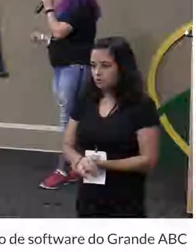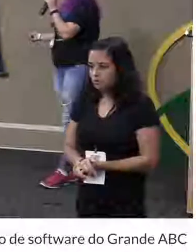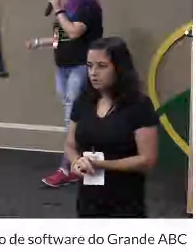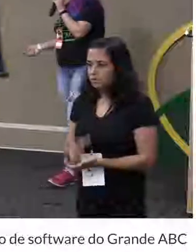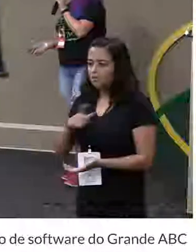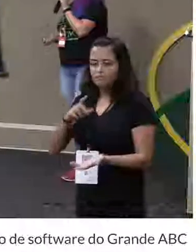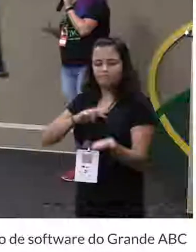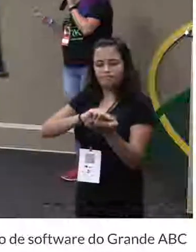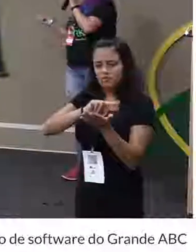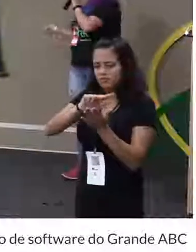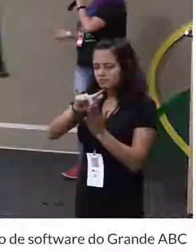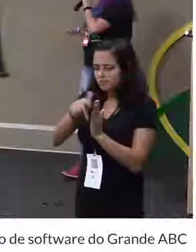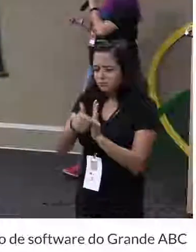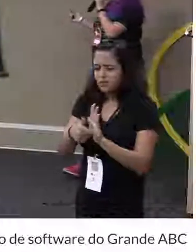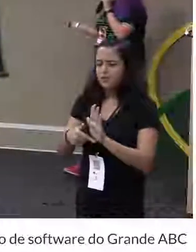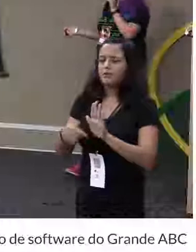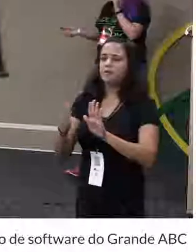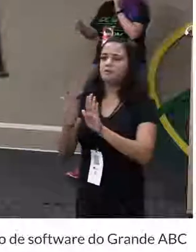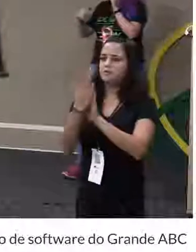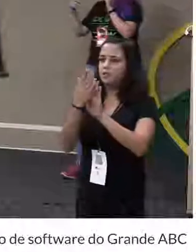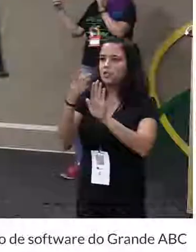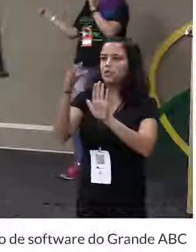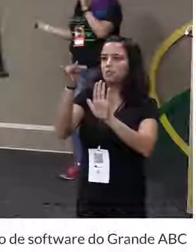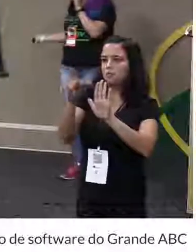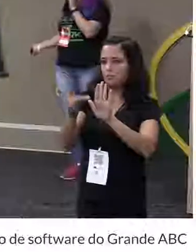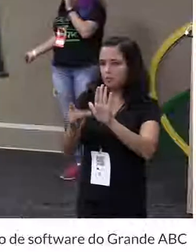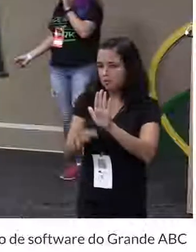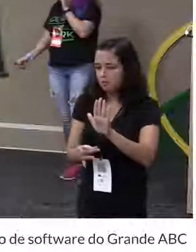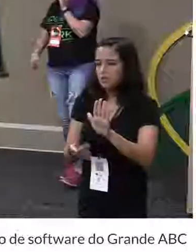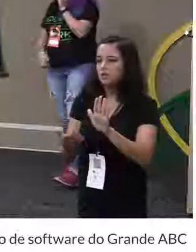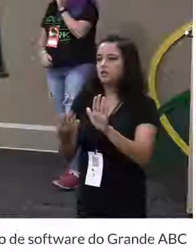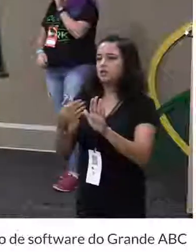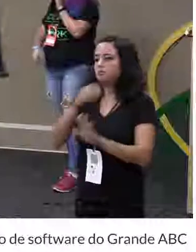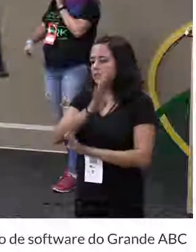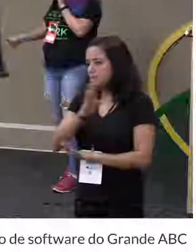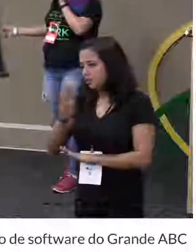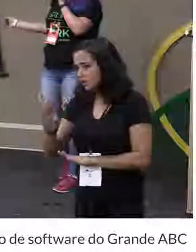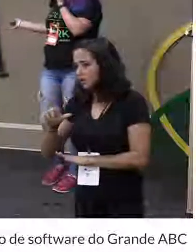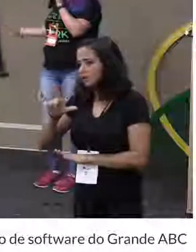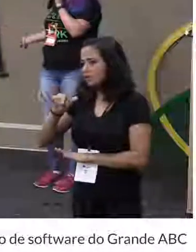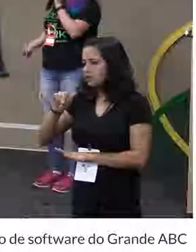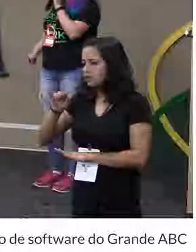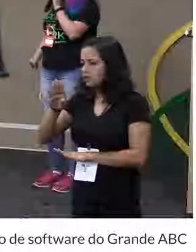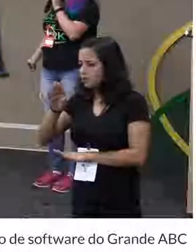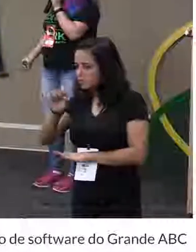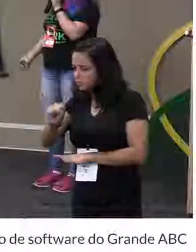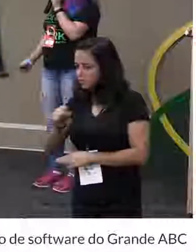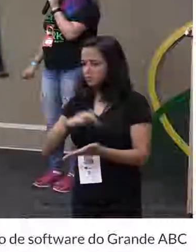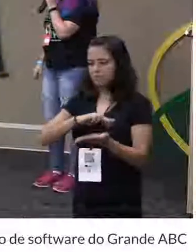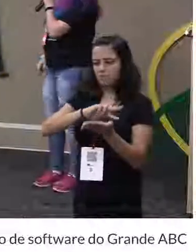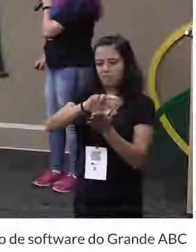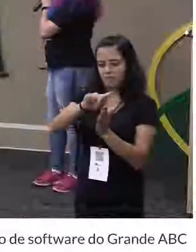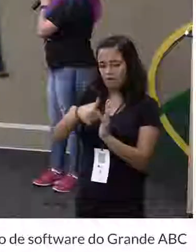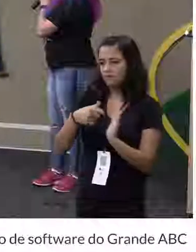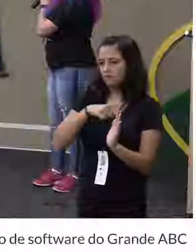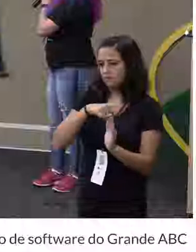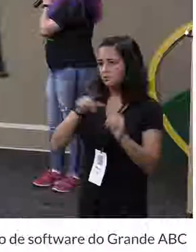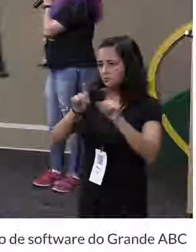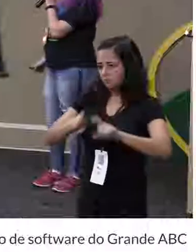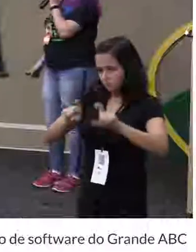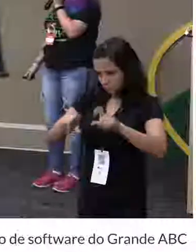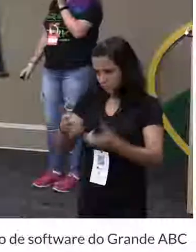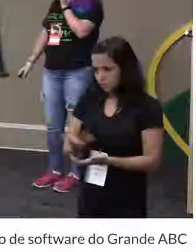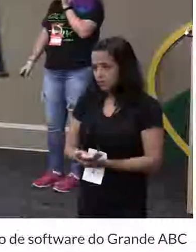milhões de frameworks, bibliotecas, Libs e tudo hoje em dia. E aí,